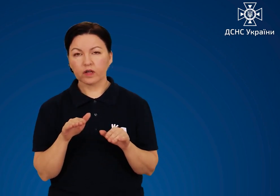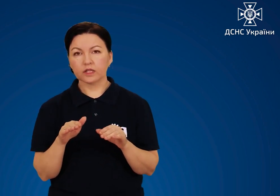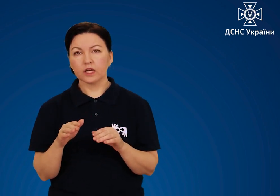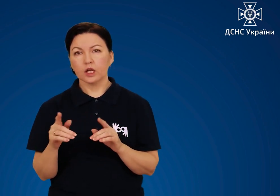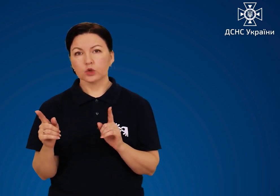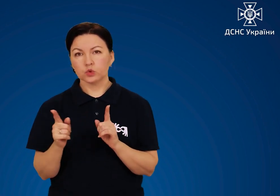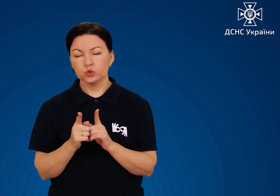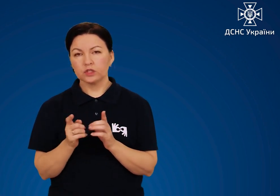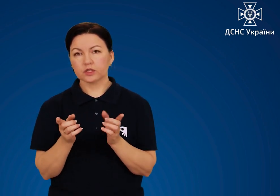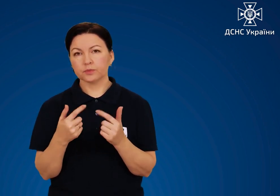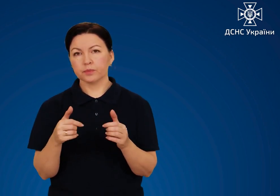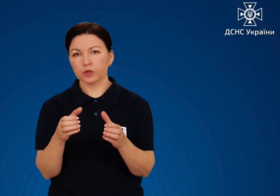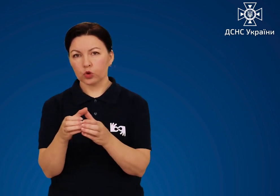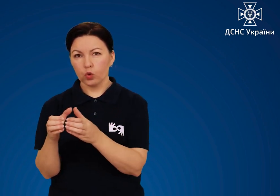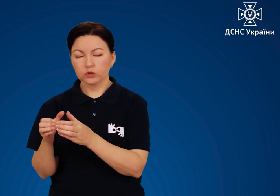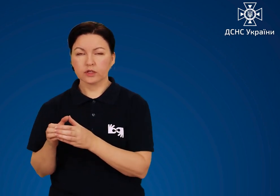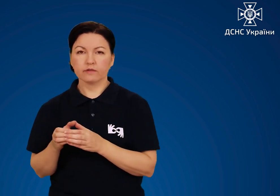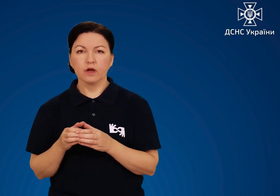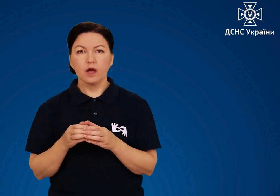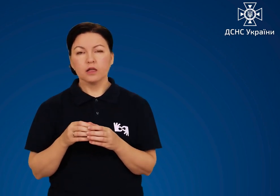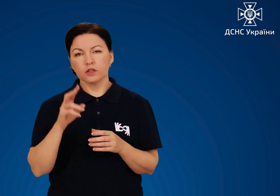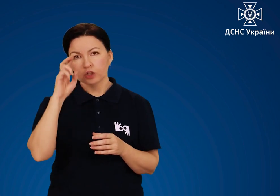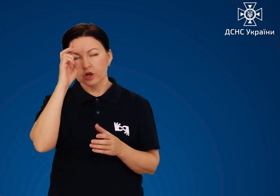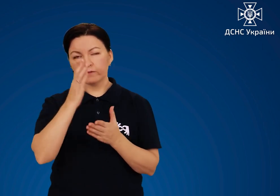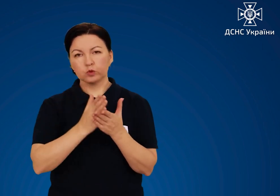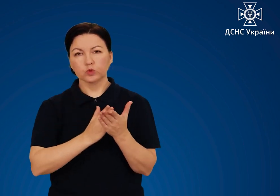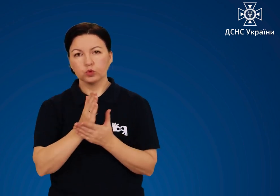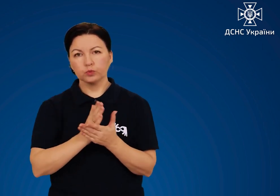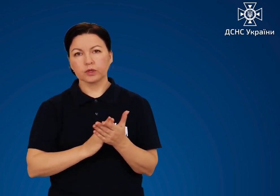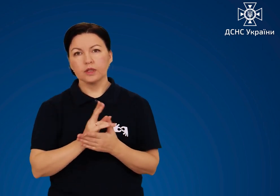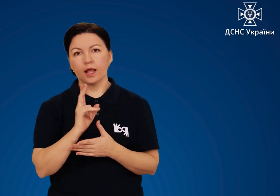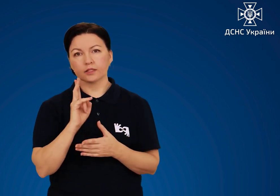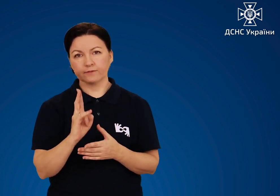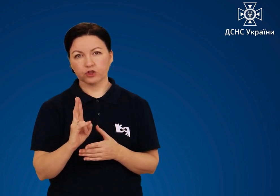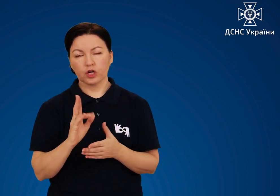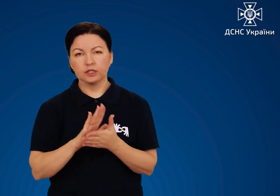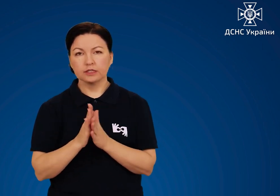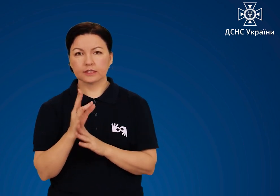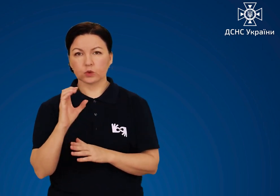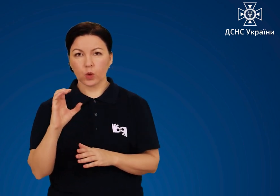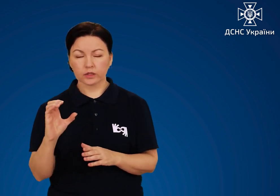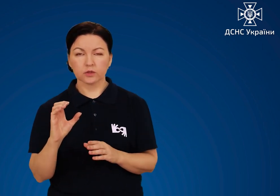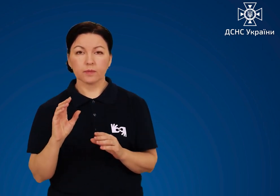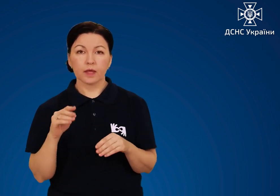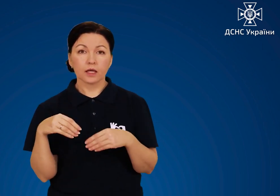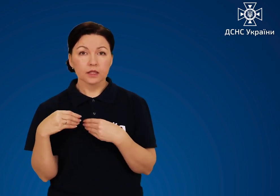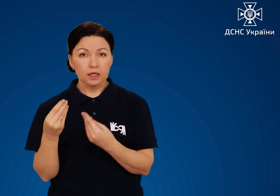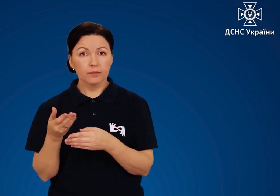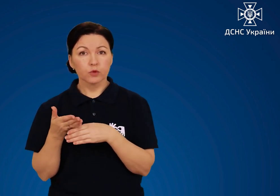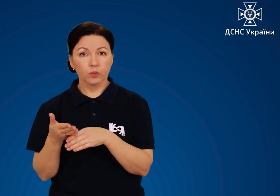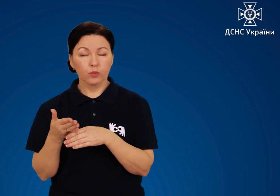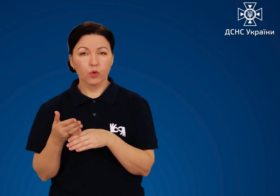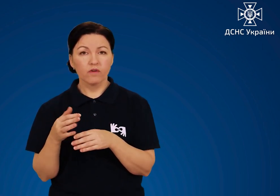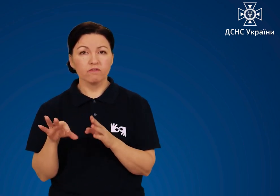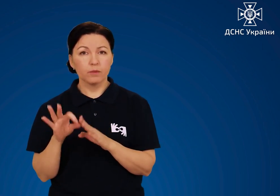Організувати зустріч підрозділів Державної служби з надзвичайних ситуацій, надати їм